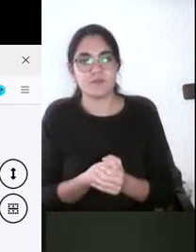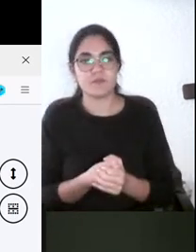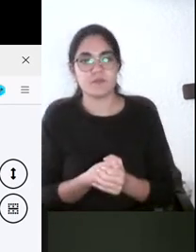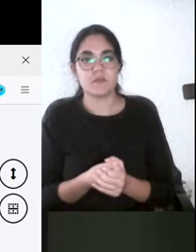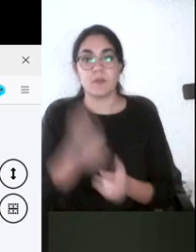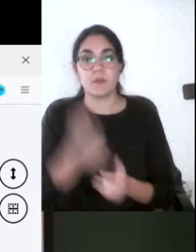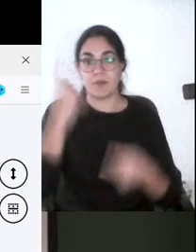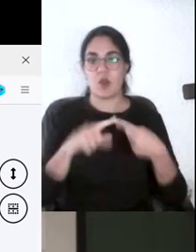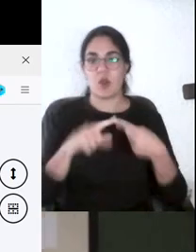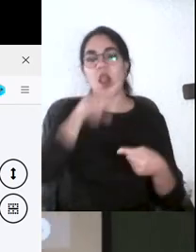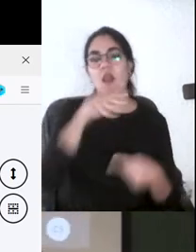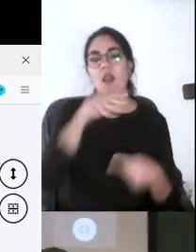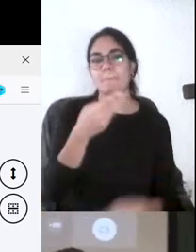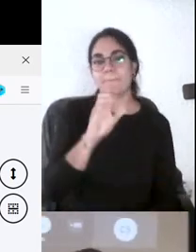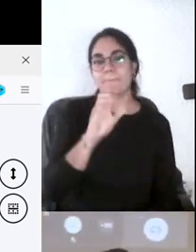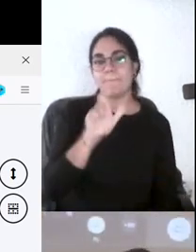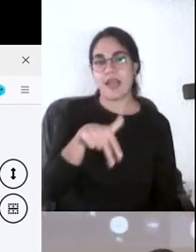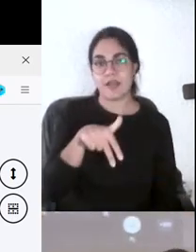Belén si querías